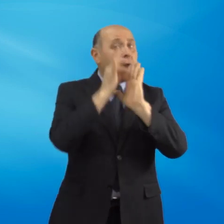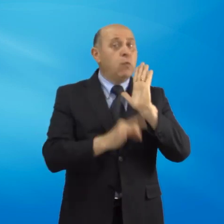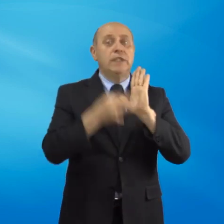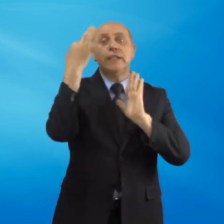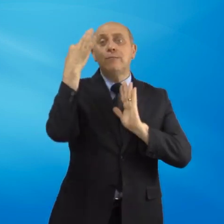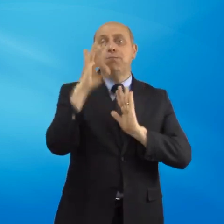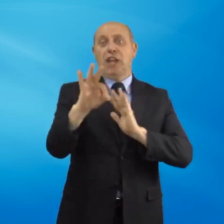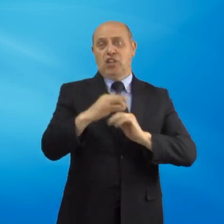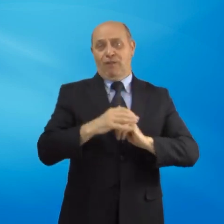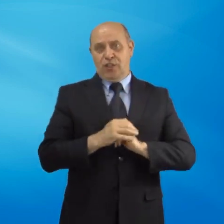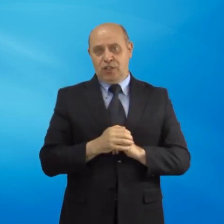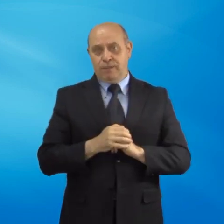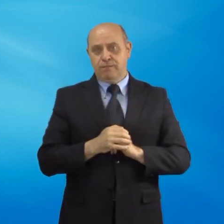Vediamo quali sono.